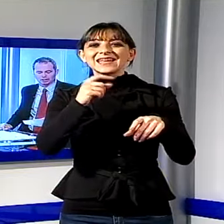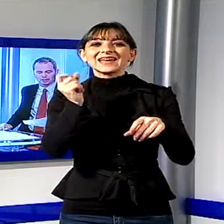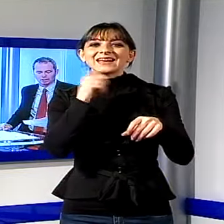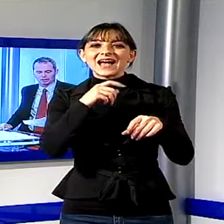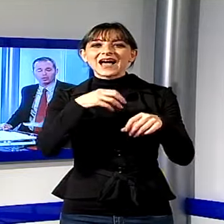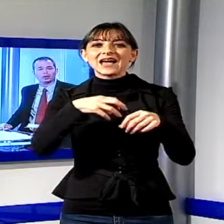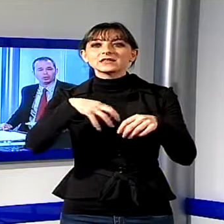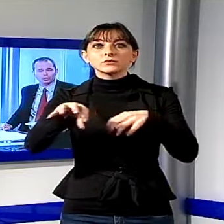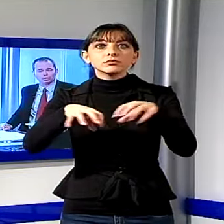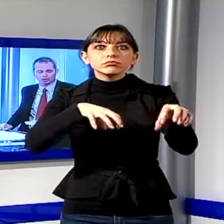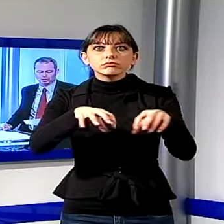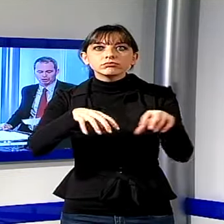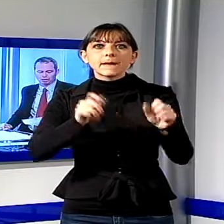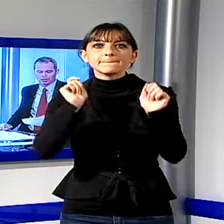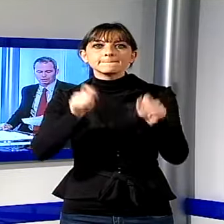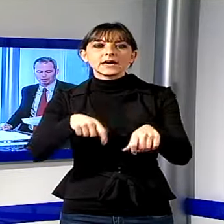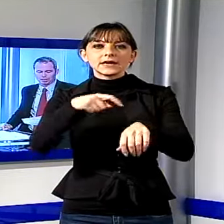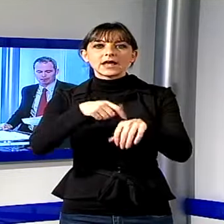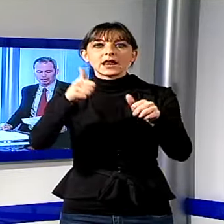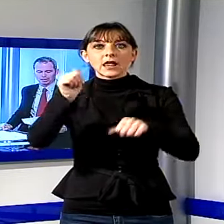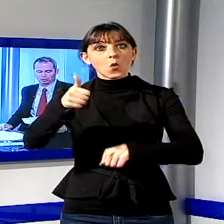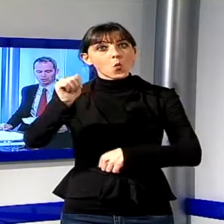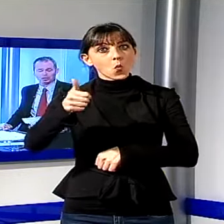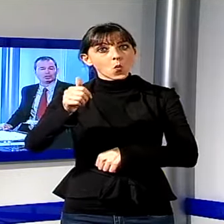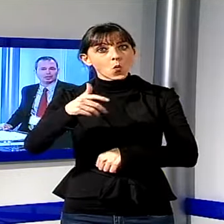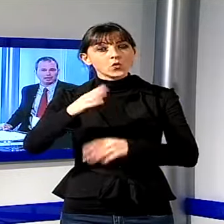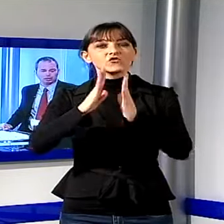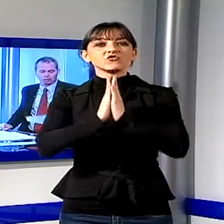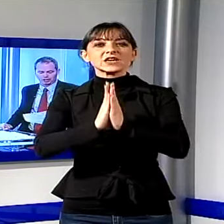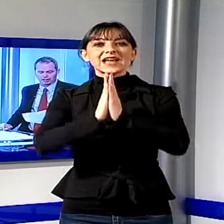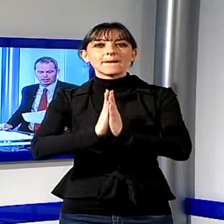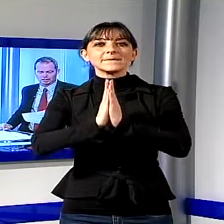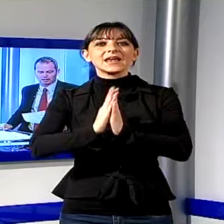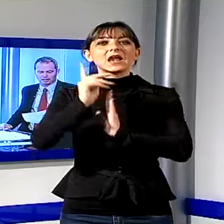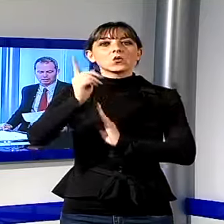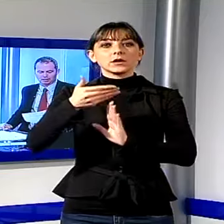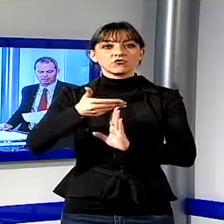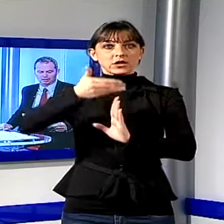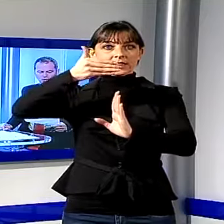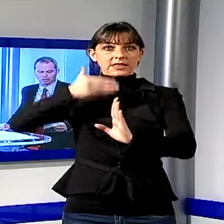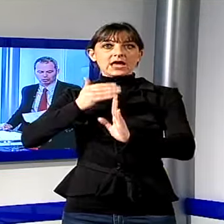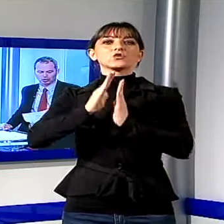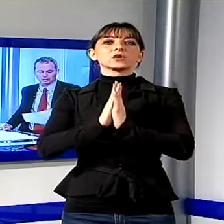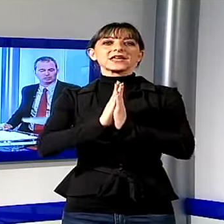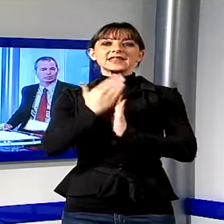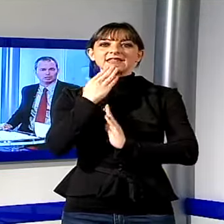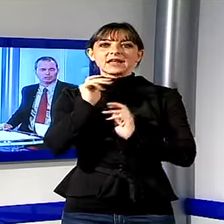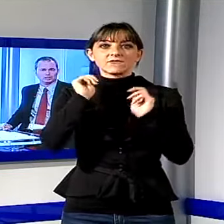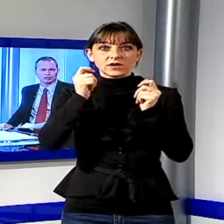dalle ore 11 presso la Cappella Guinigi dietro la chiesa di San Francesco. La distribuzione dei biglietti